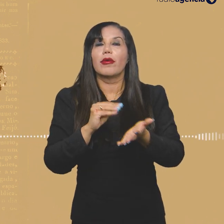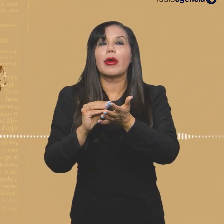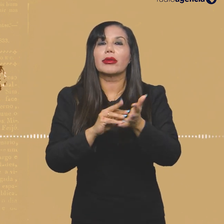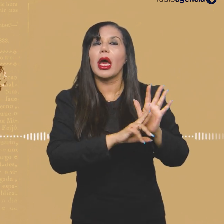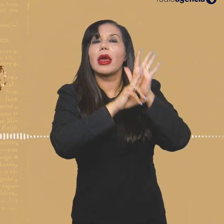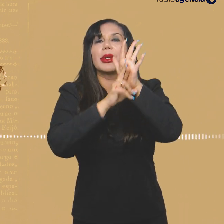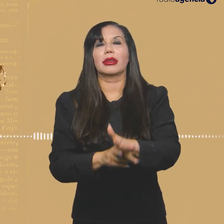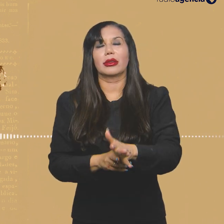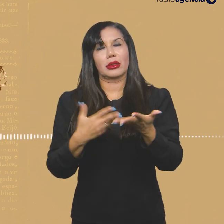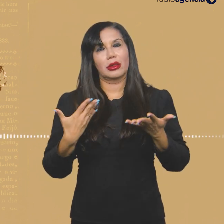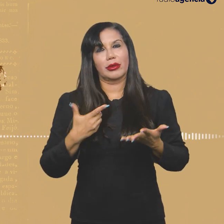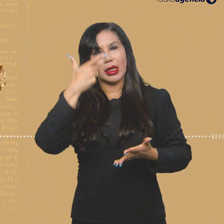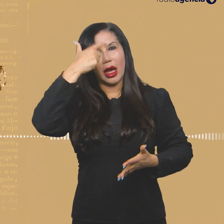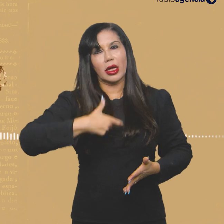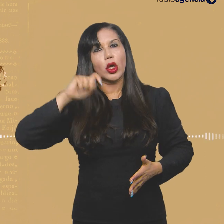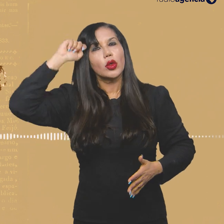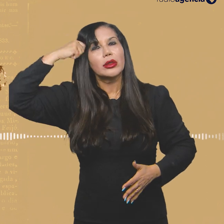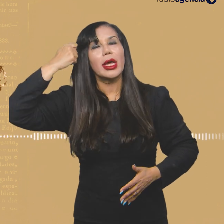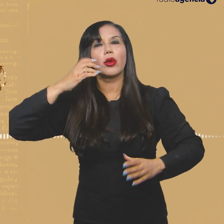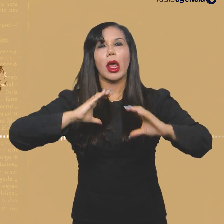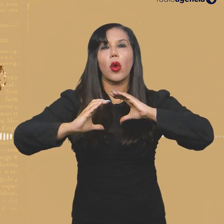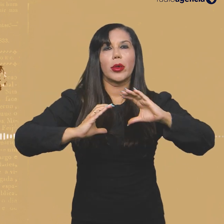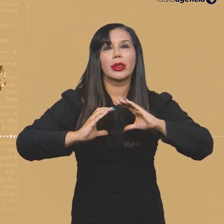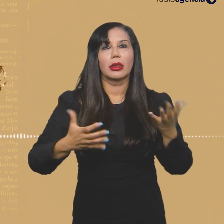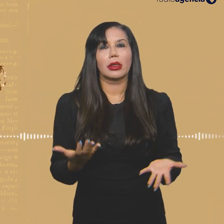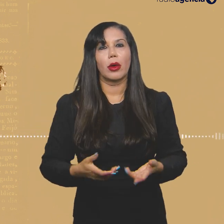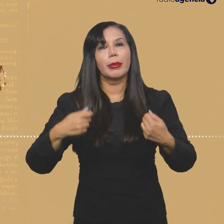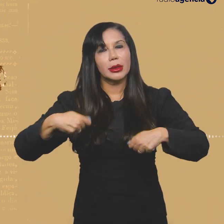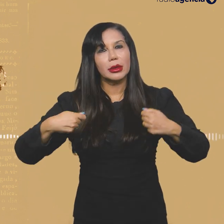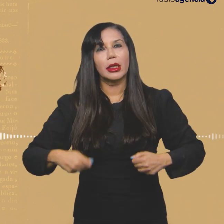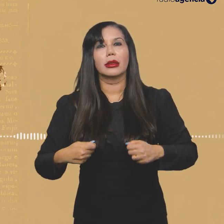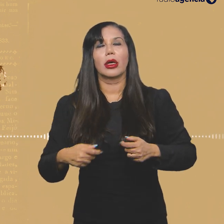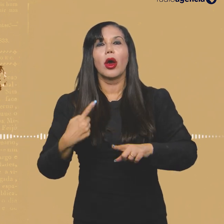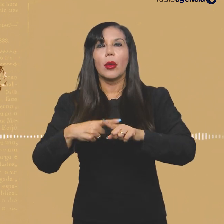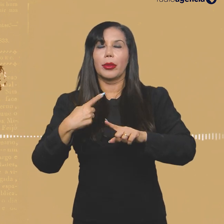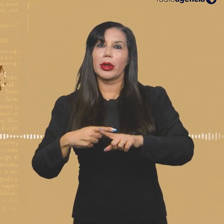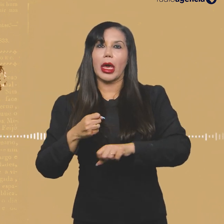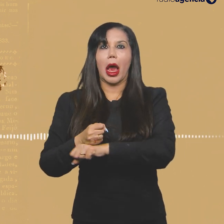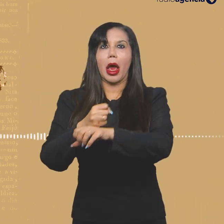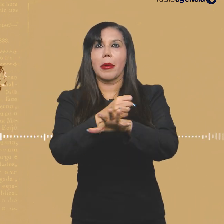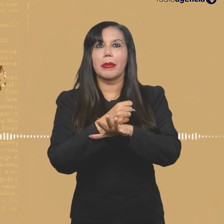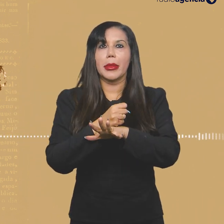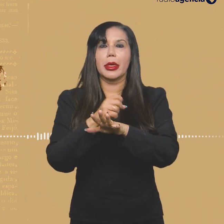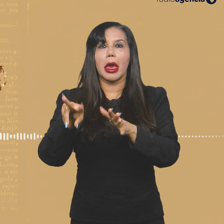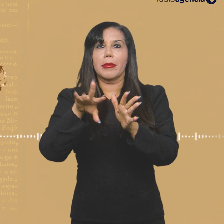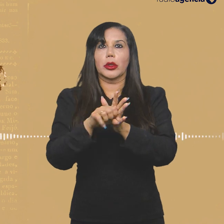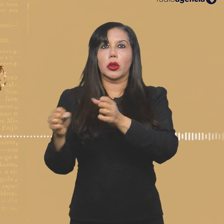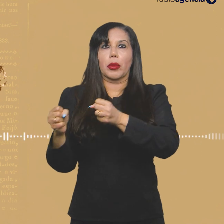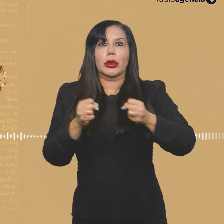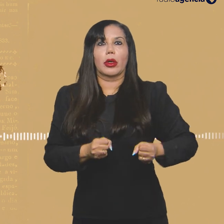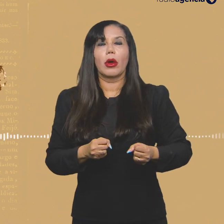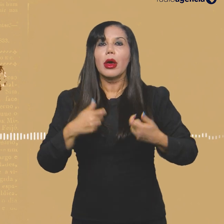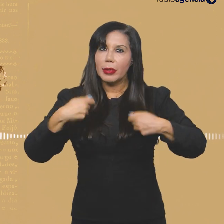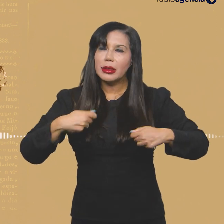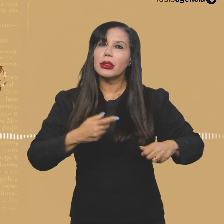se sentir representado, não se sentir contemplado, pelo menos da maneira que se deveria, pela mídia hegemônica, pela grande mídia, pela mídia